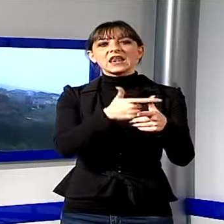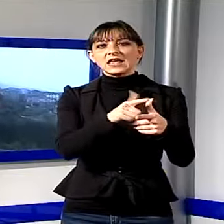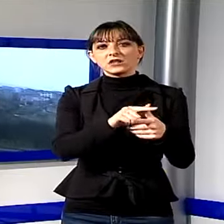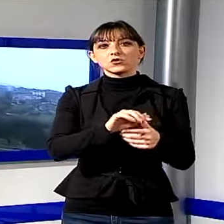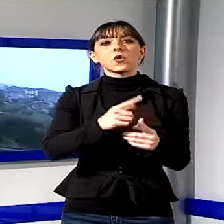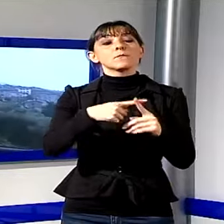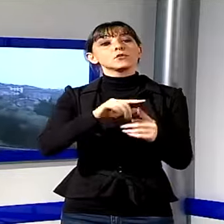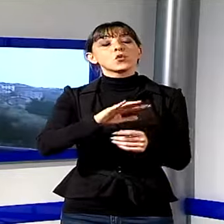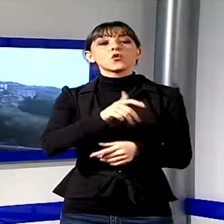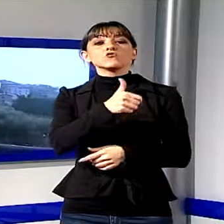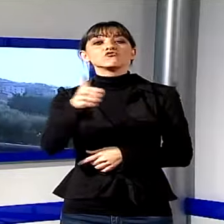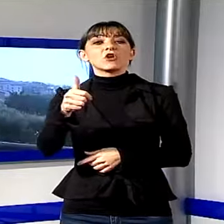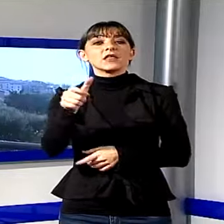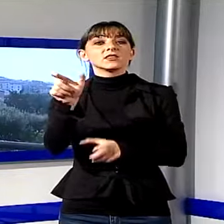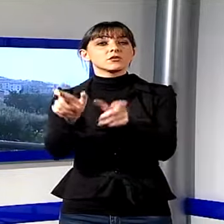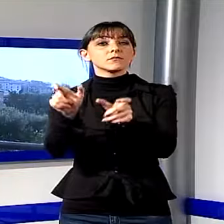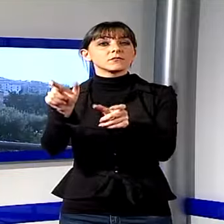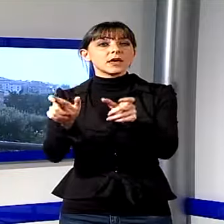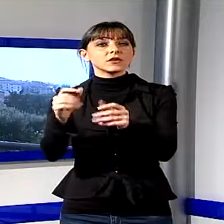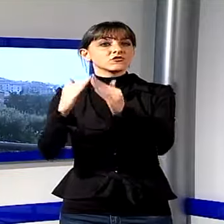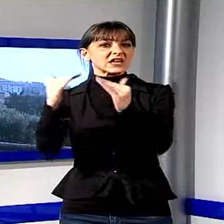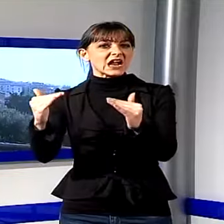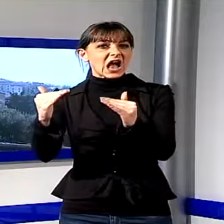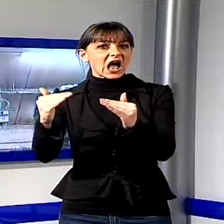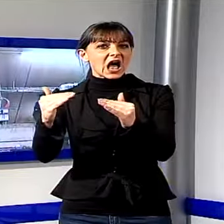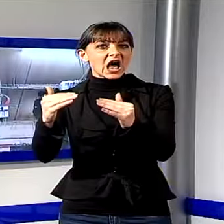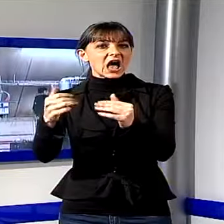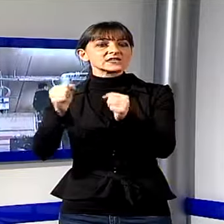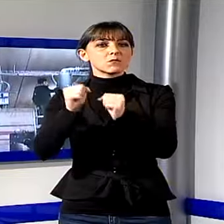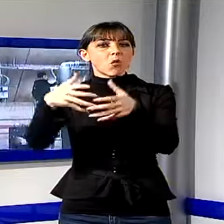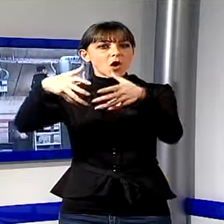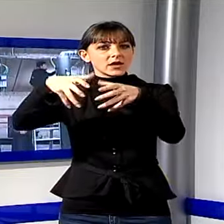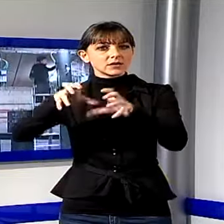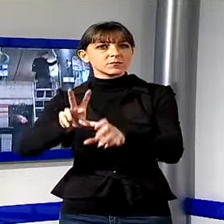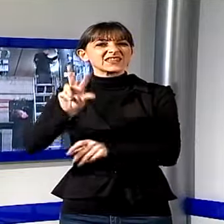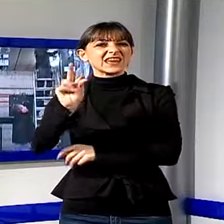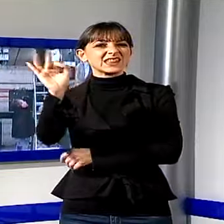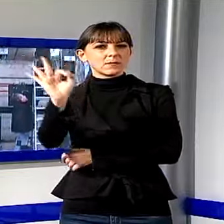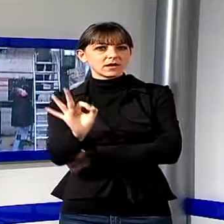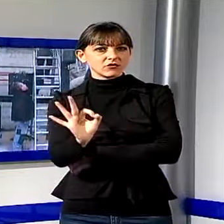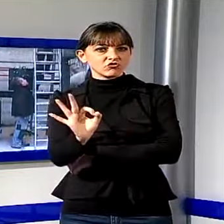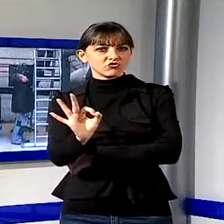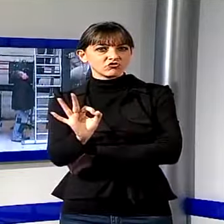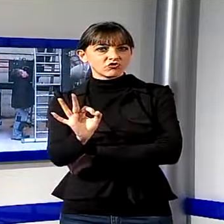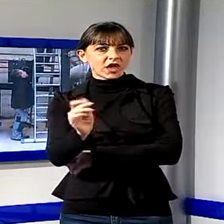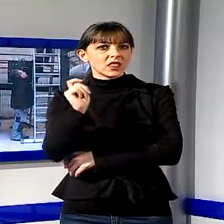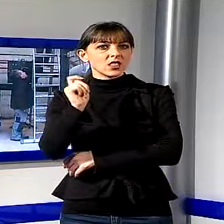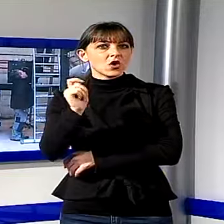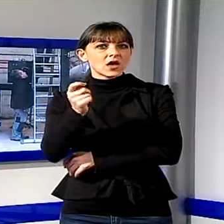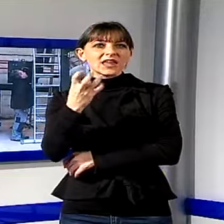utenze del paese che con il nuovo impianto risparmieranno sul riscaldamento il 30% di quanto spendevano prima con il gasolio